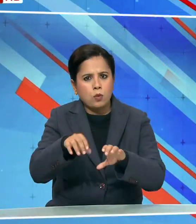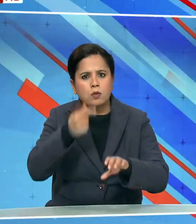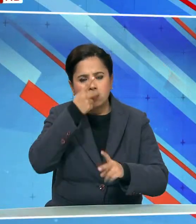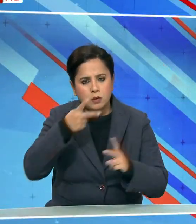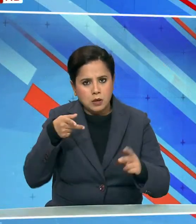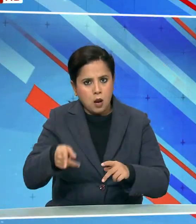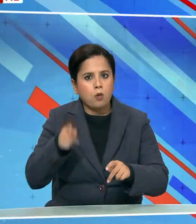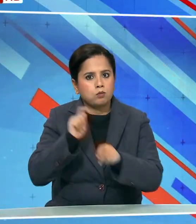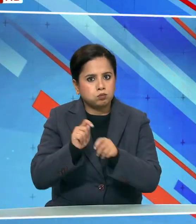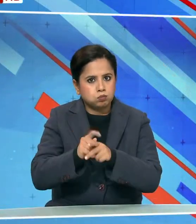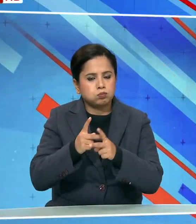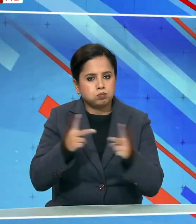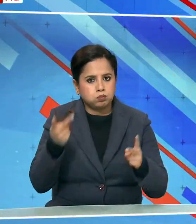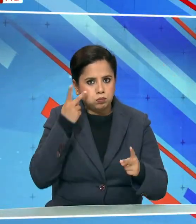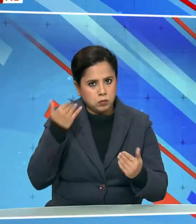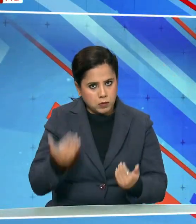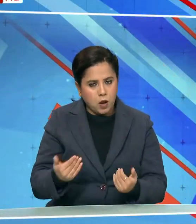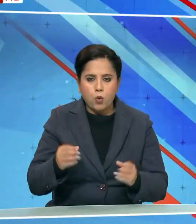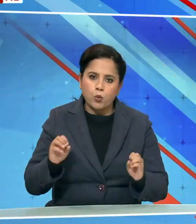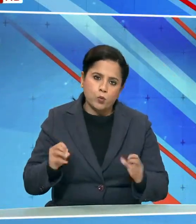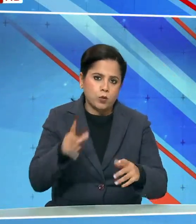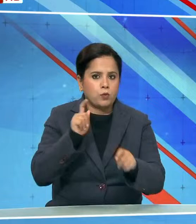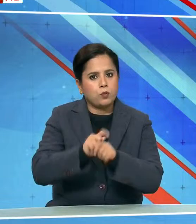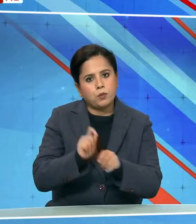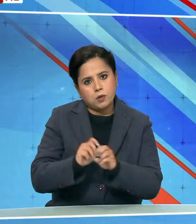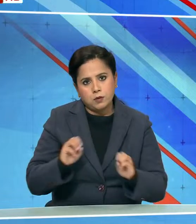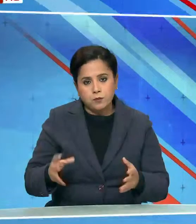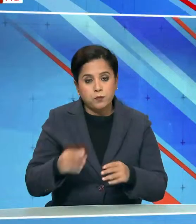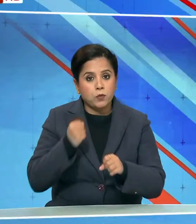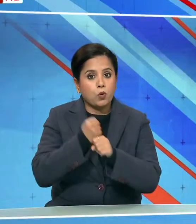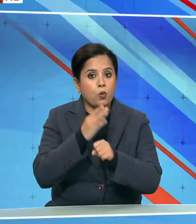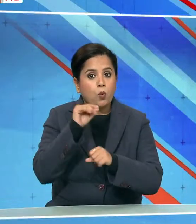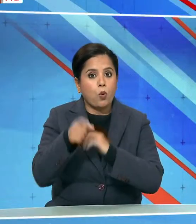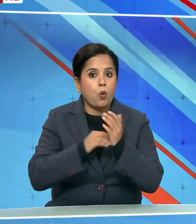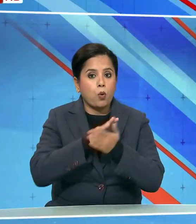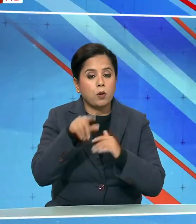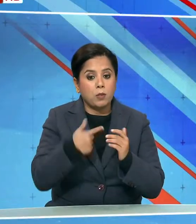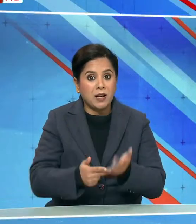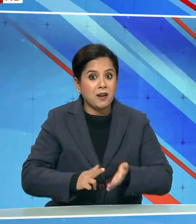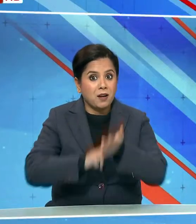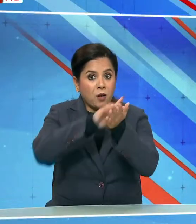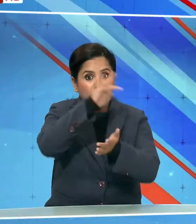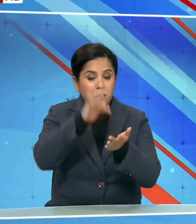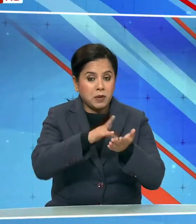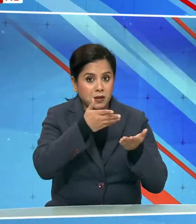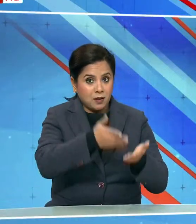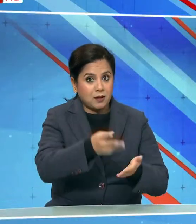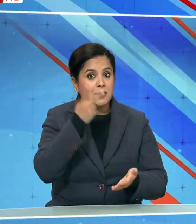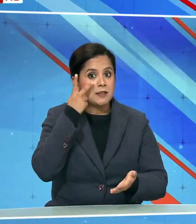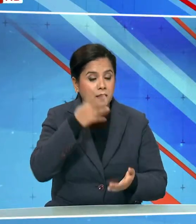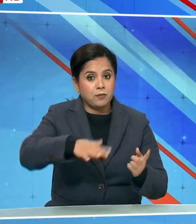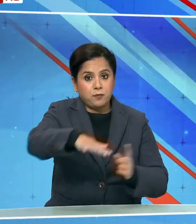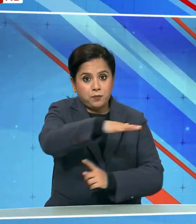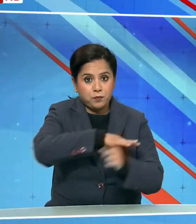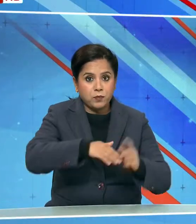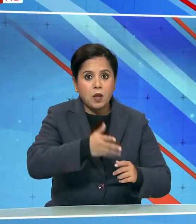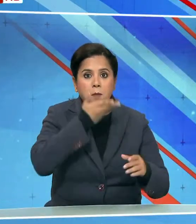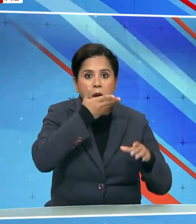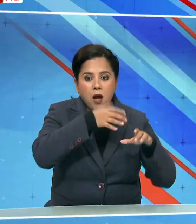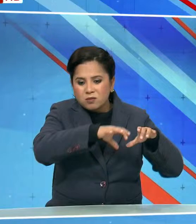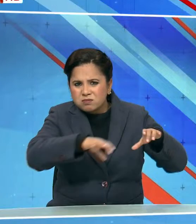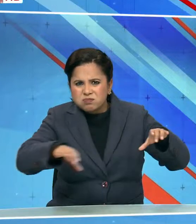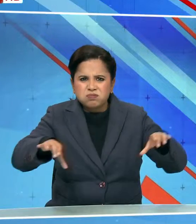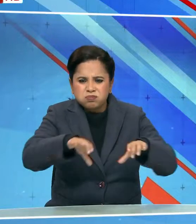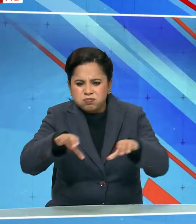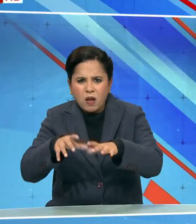कारिकरम के साथ वर्तवान में कारे प्रारम हो चुका है गोरकपुर के उत्तरी छेतर के जल निकासी की समस्या